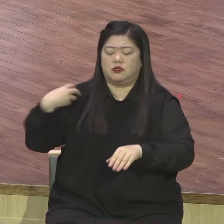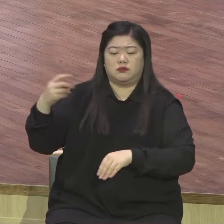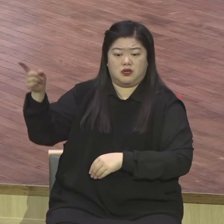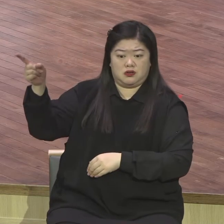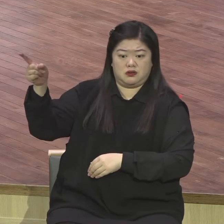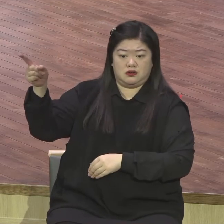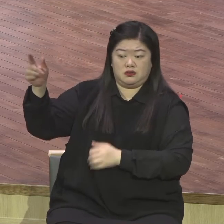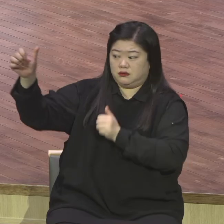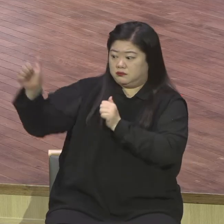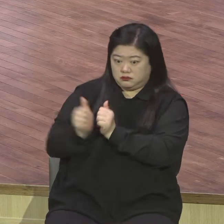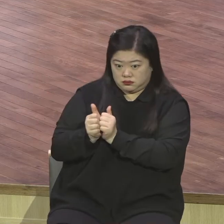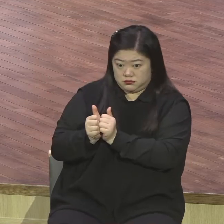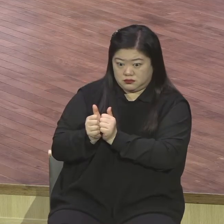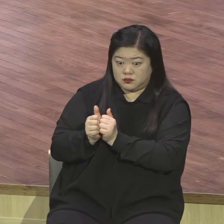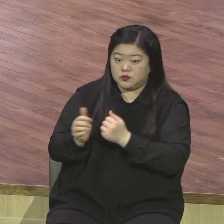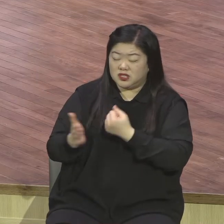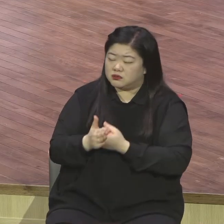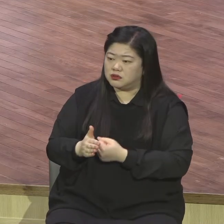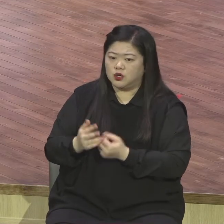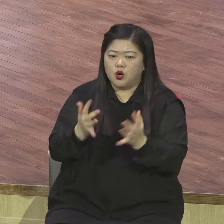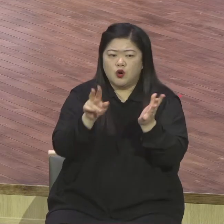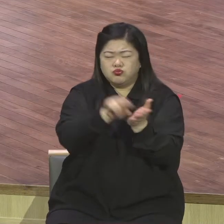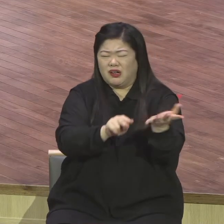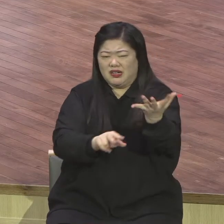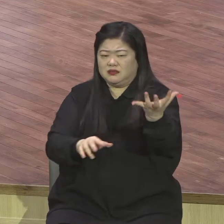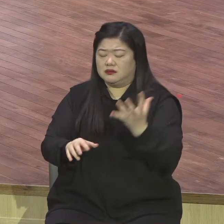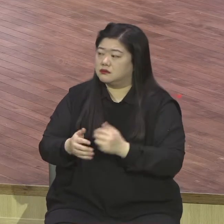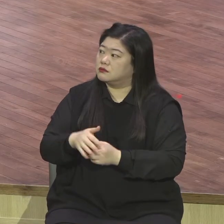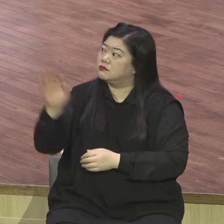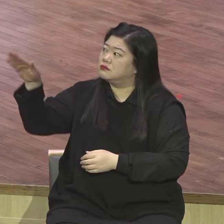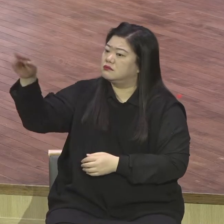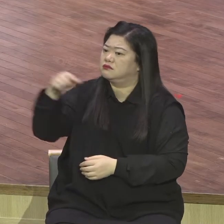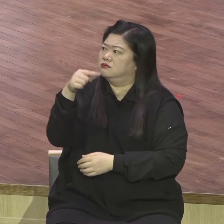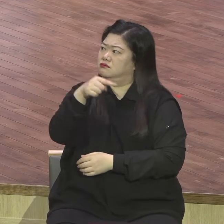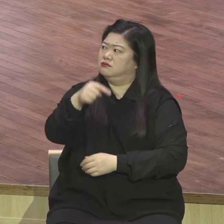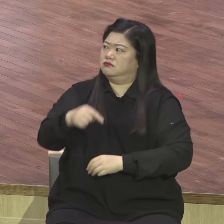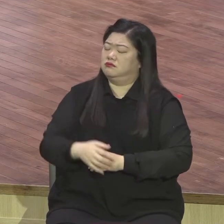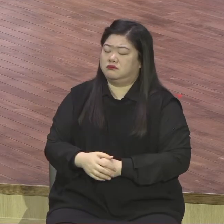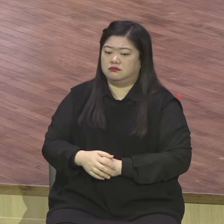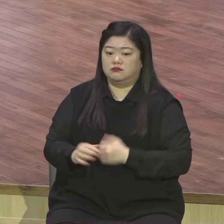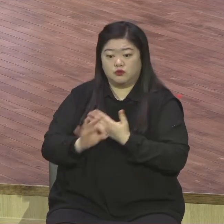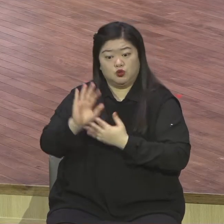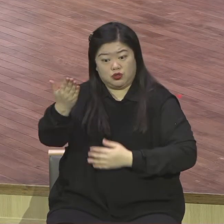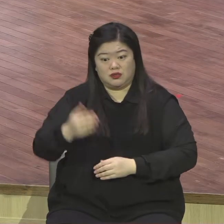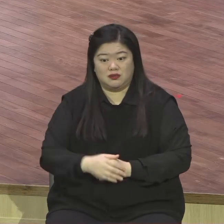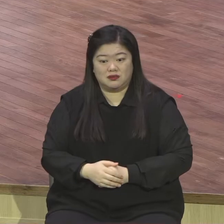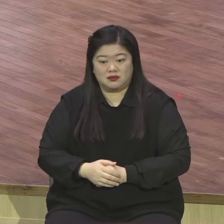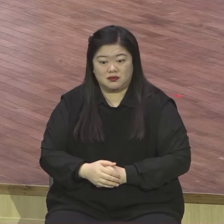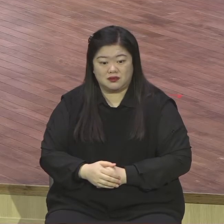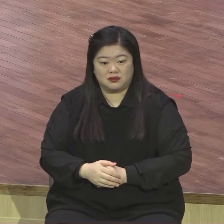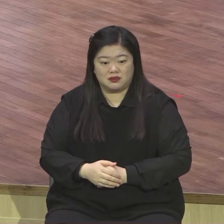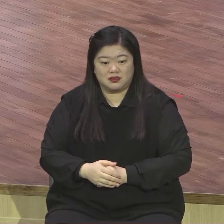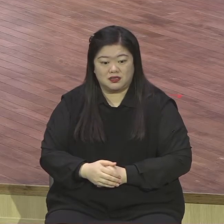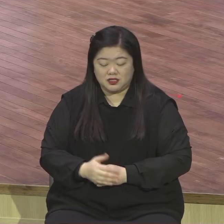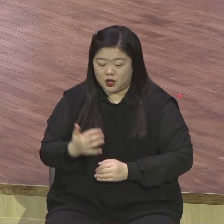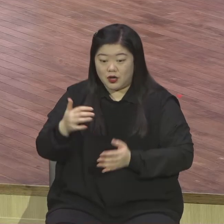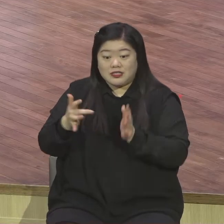물속으로 빠져가던 베드로의 손을 잡아서 함께 배에 오르시니까 그렇게 거세게